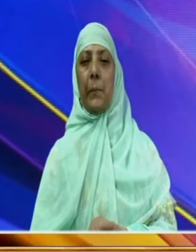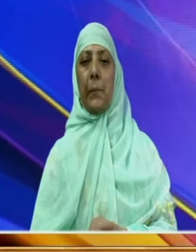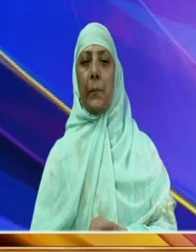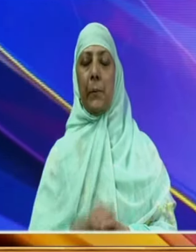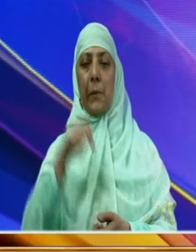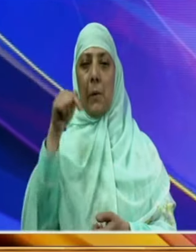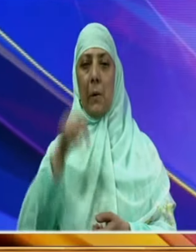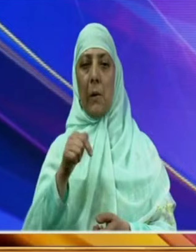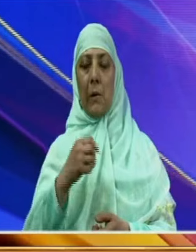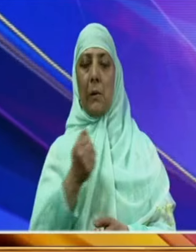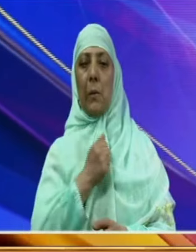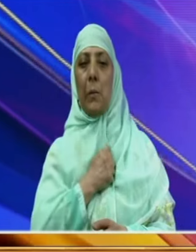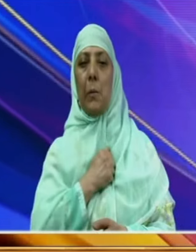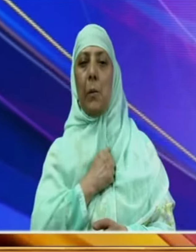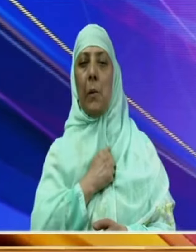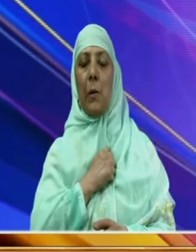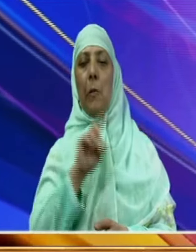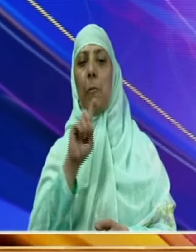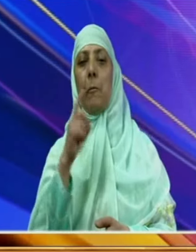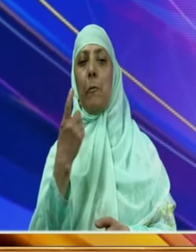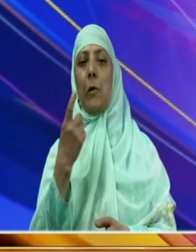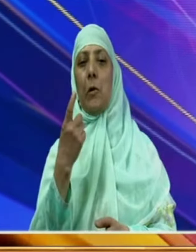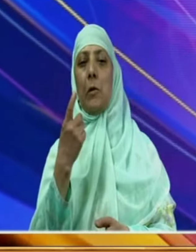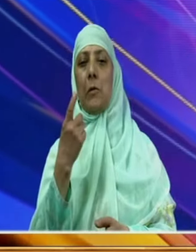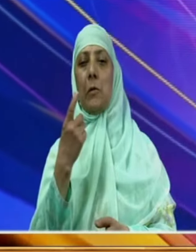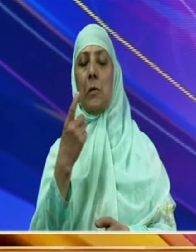آج محرم الحرام کی یکم تاریخ ہے